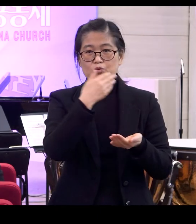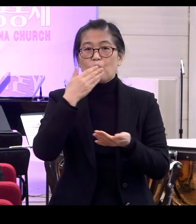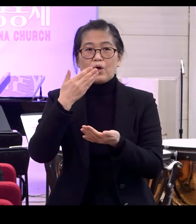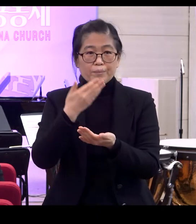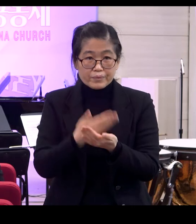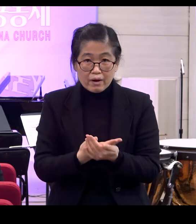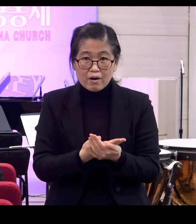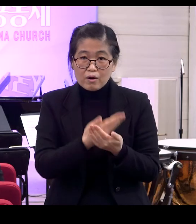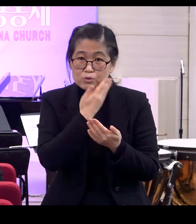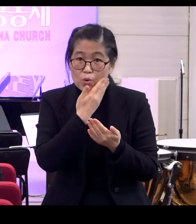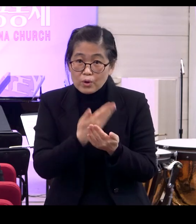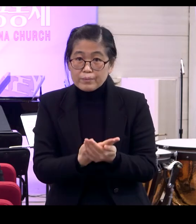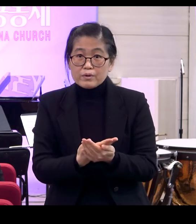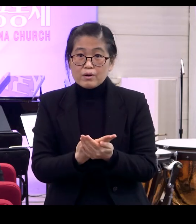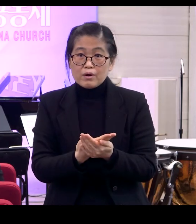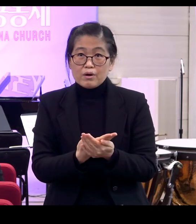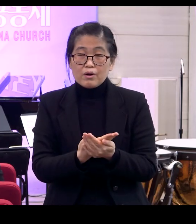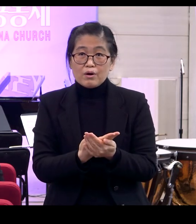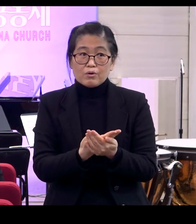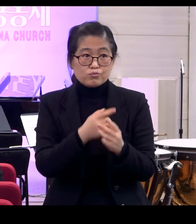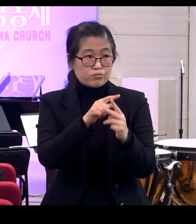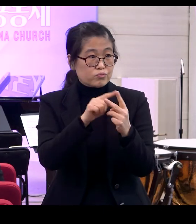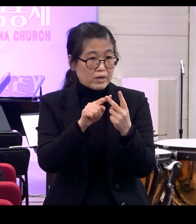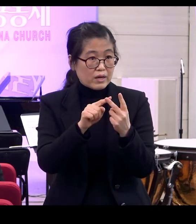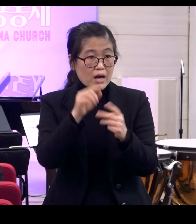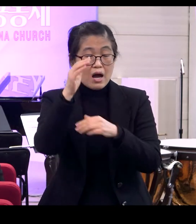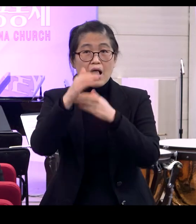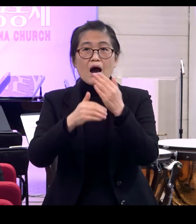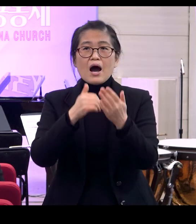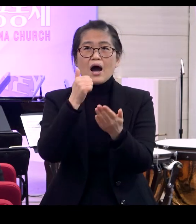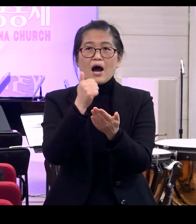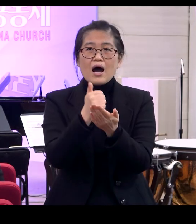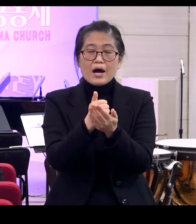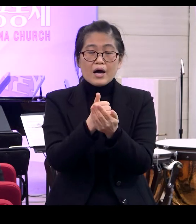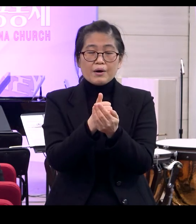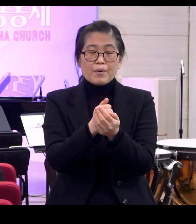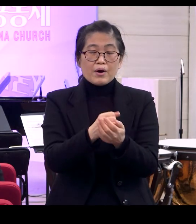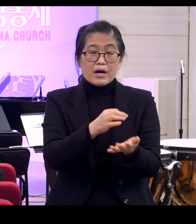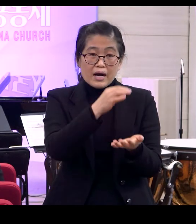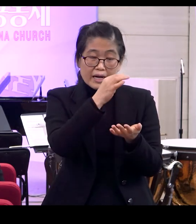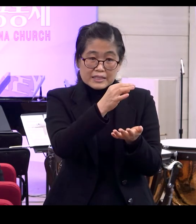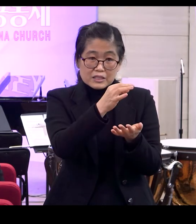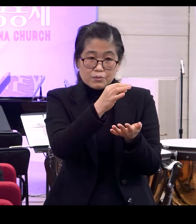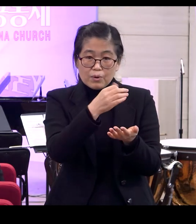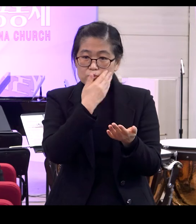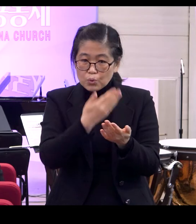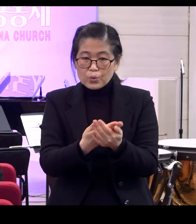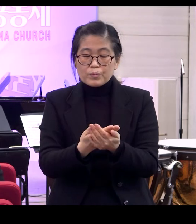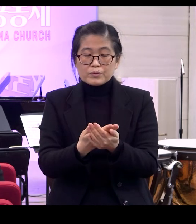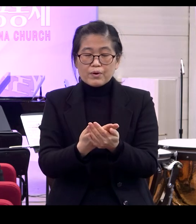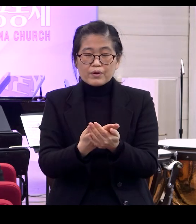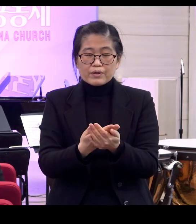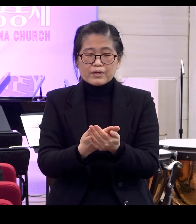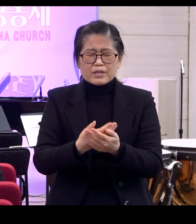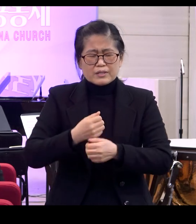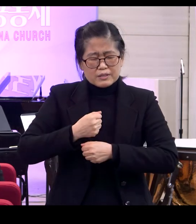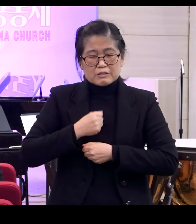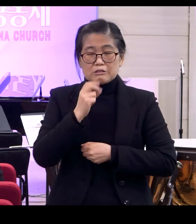존엄성입니다 예 어떻게 하나님의 형상을 지키며 살아가는가 가치예요 존엄성이에요 하나님은 우리를